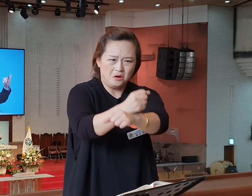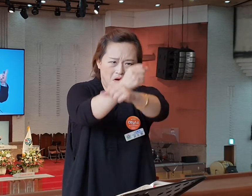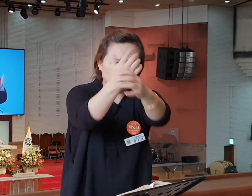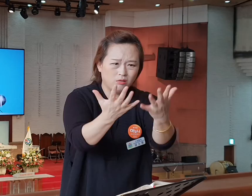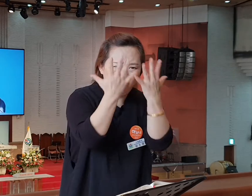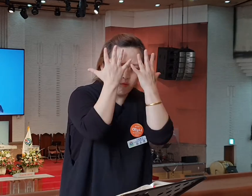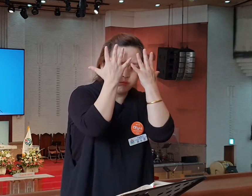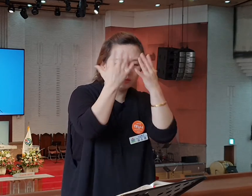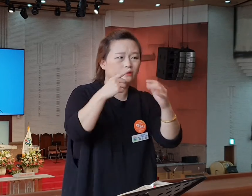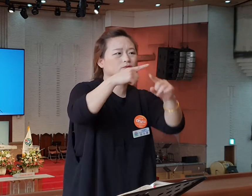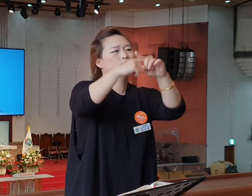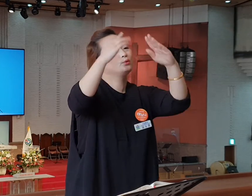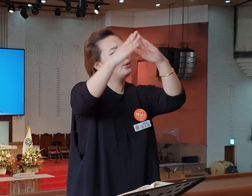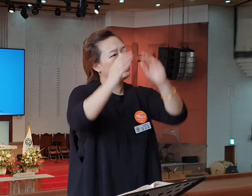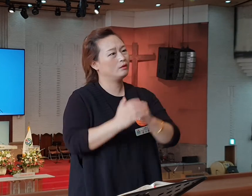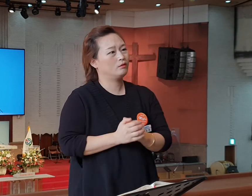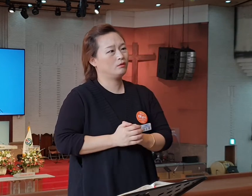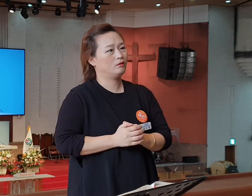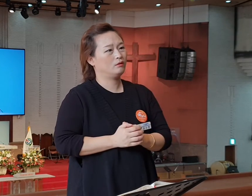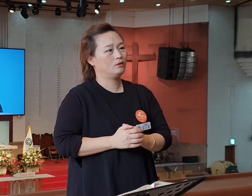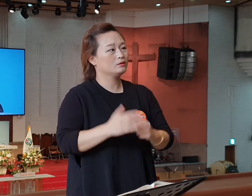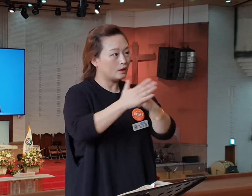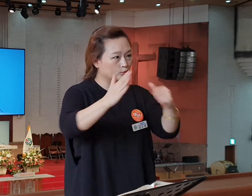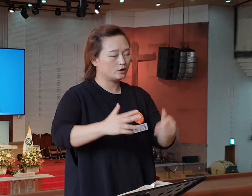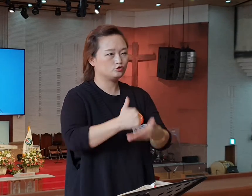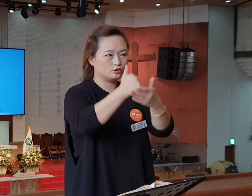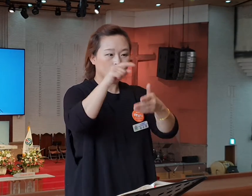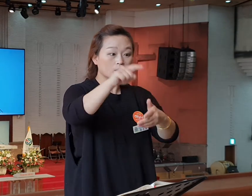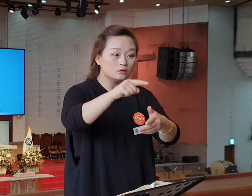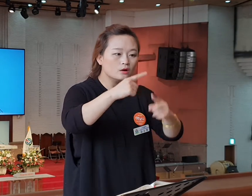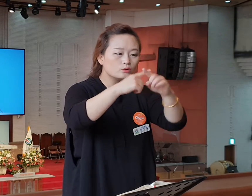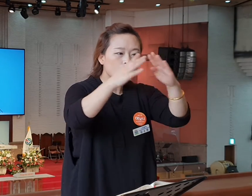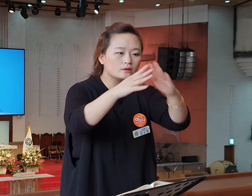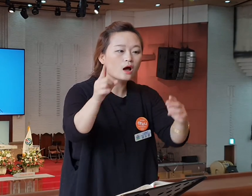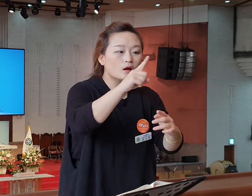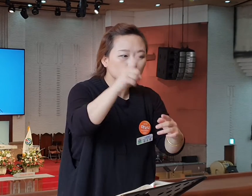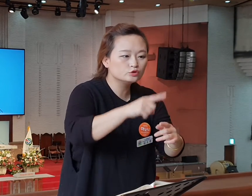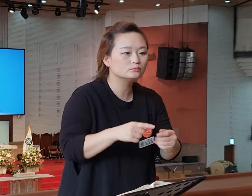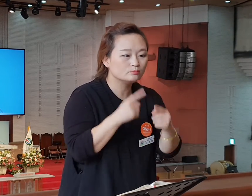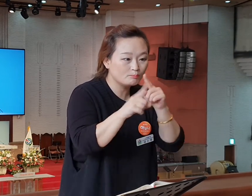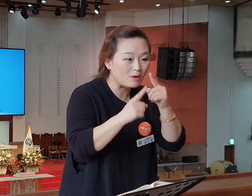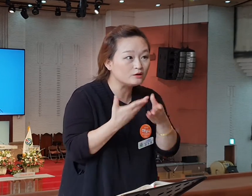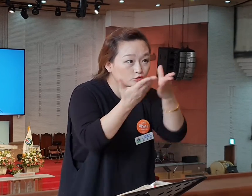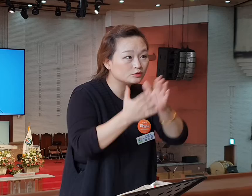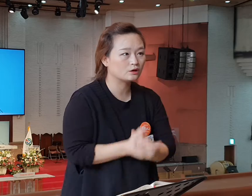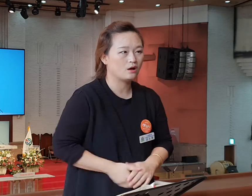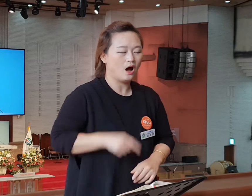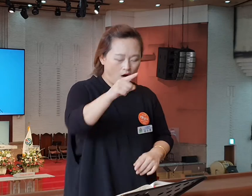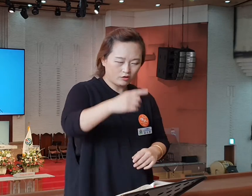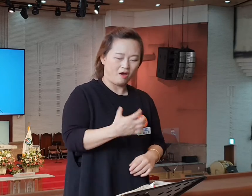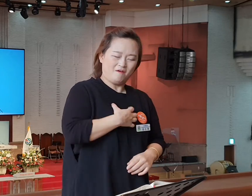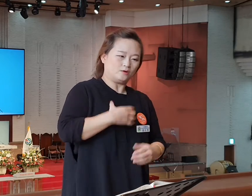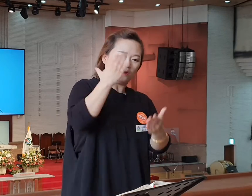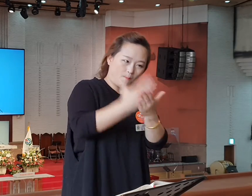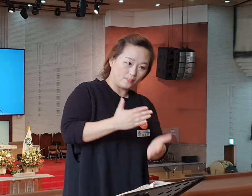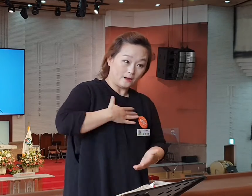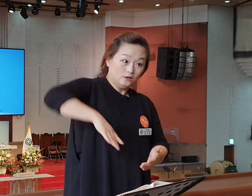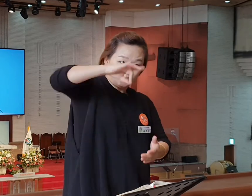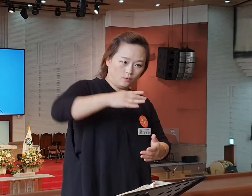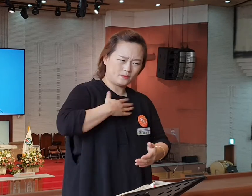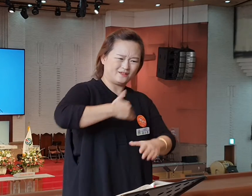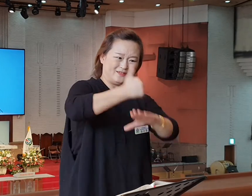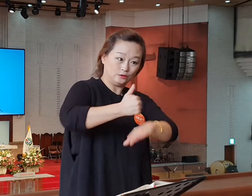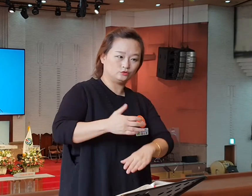바로 여기 서머나입니다. 그러니 주님은 뭐라고 하시겠어요? 얘들아 걱정하지 마라. 내가 처음이요, 나중이다. 너희가